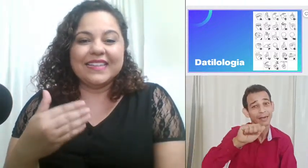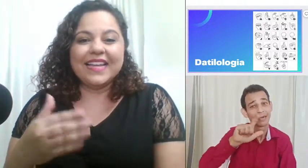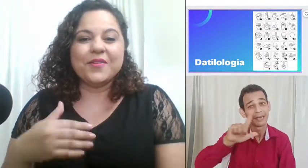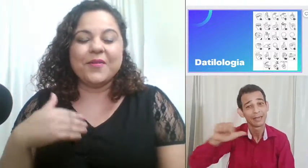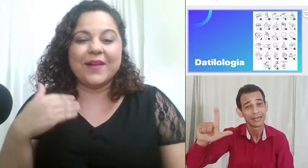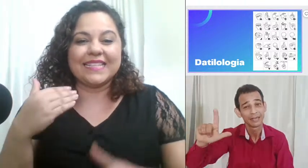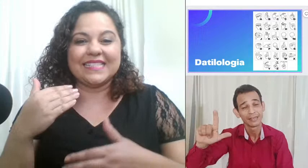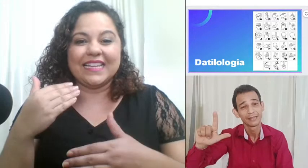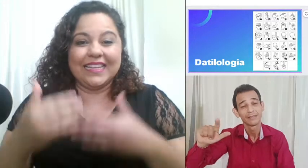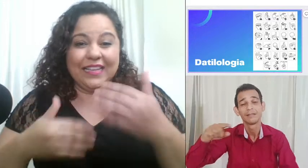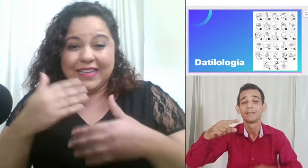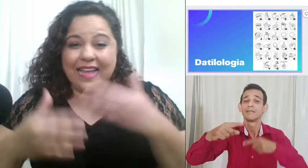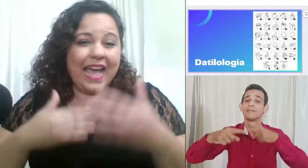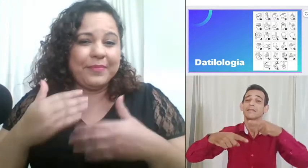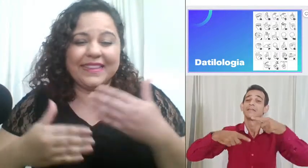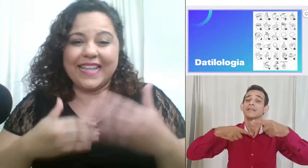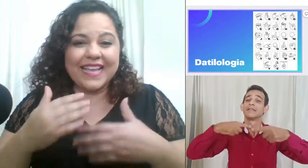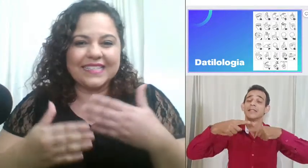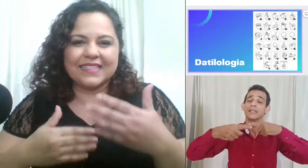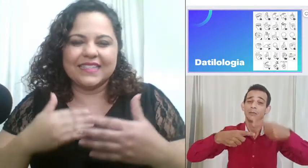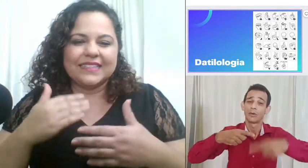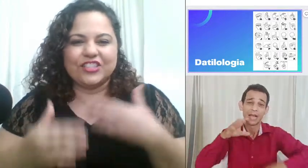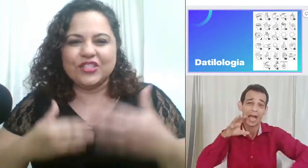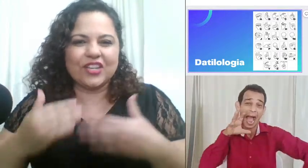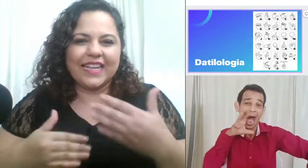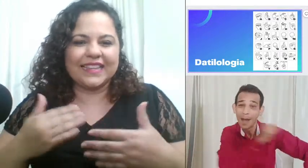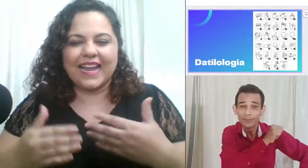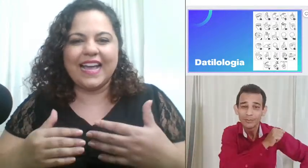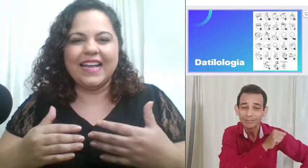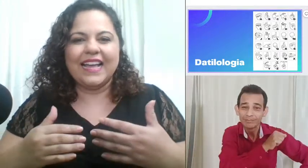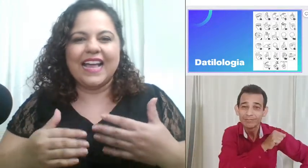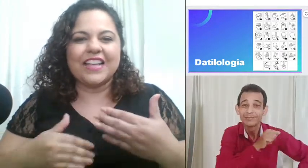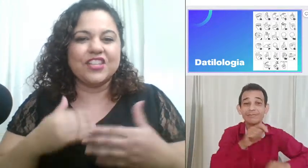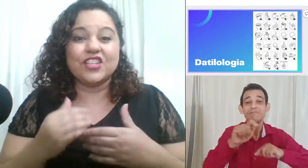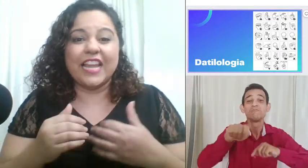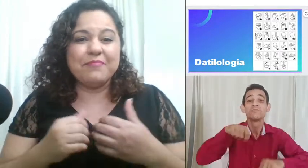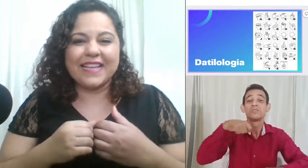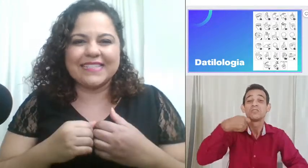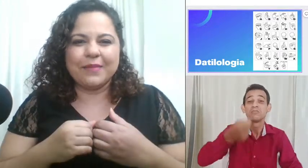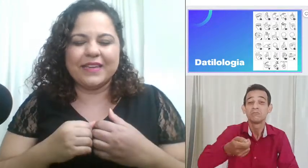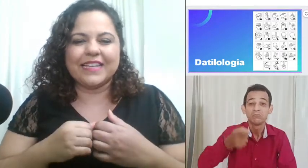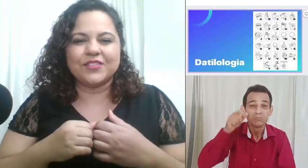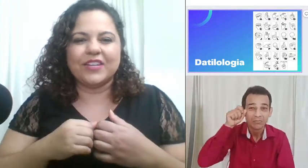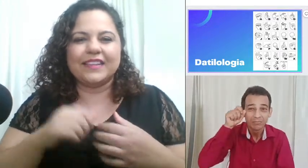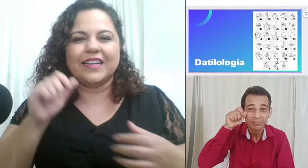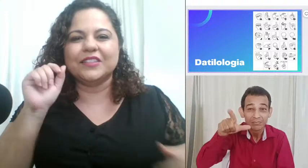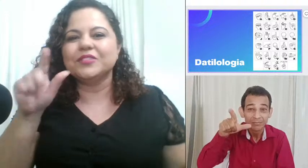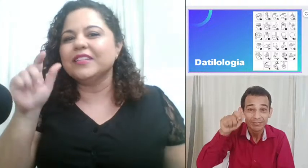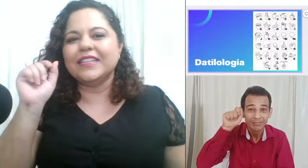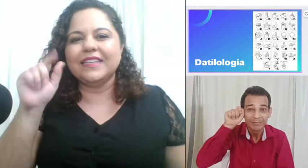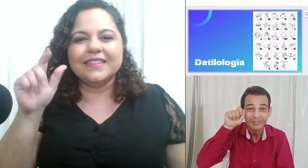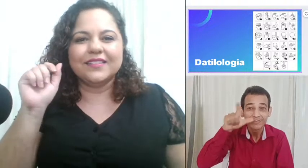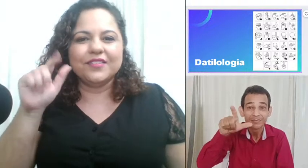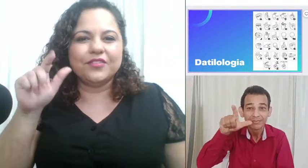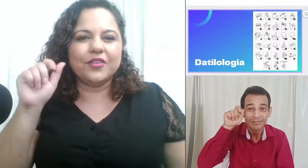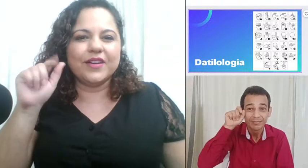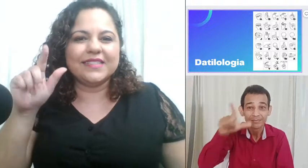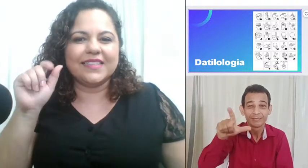com essa rapidez de soletrar a gente nem percebe que está soletrando e ficou assim